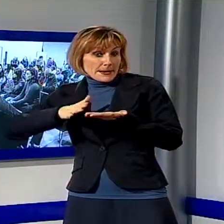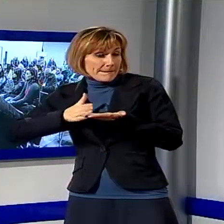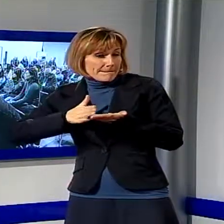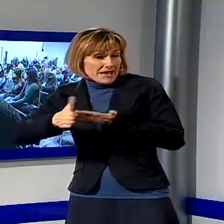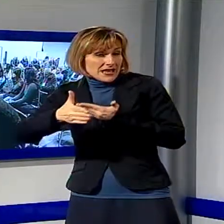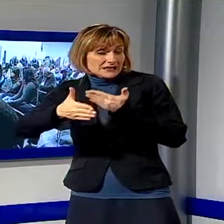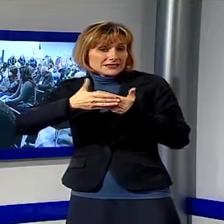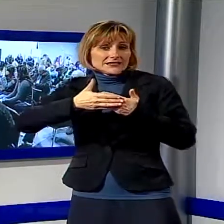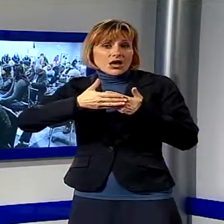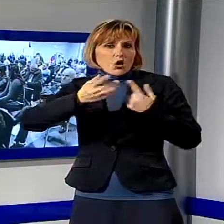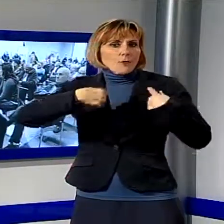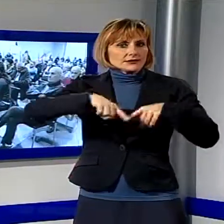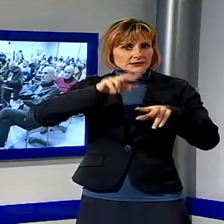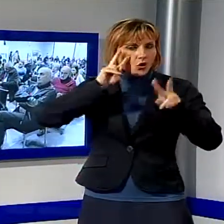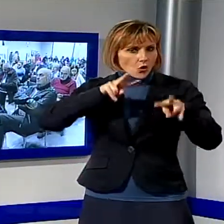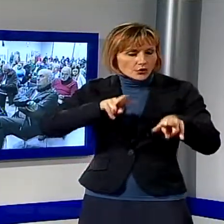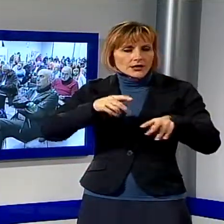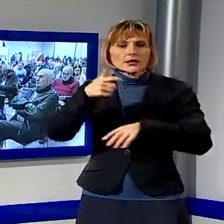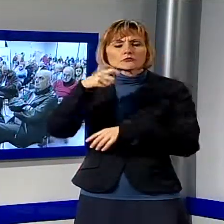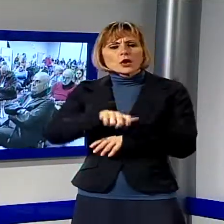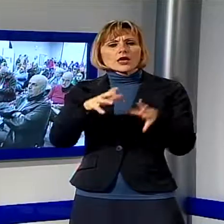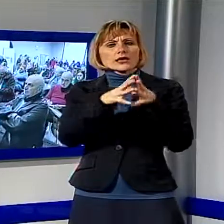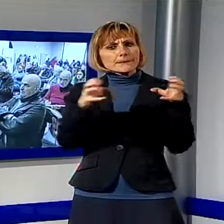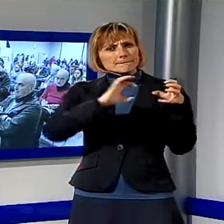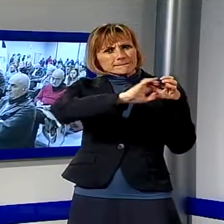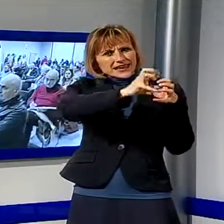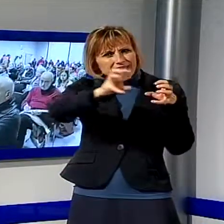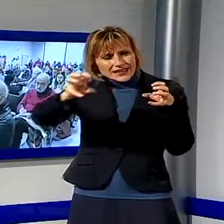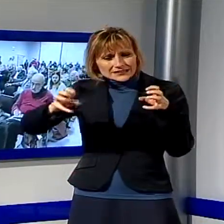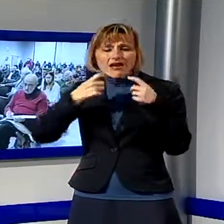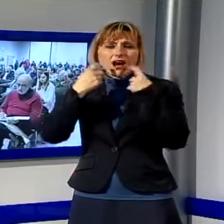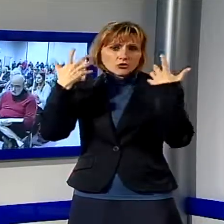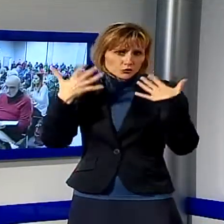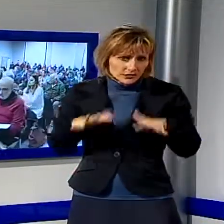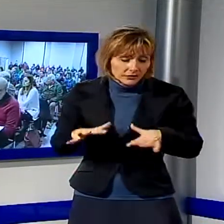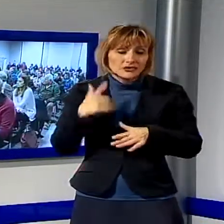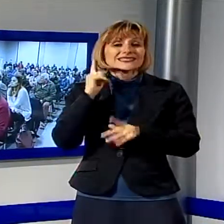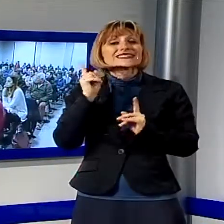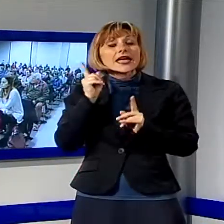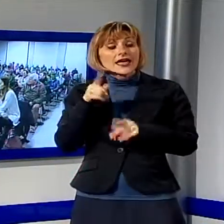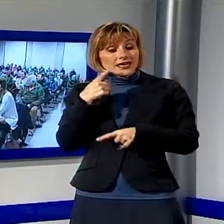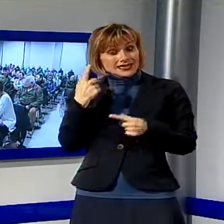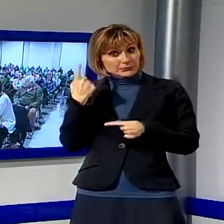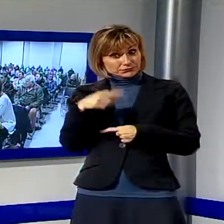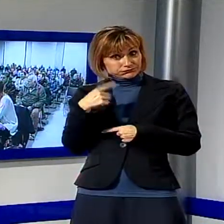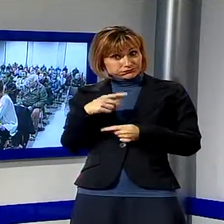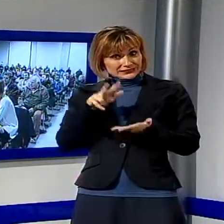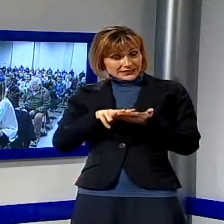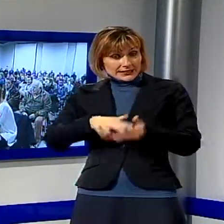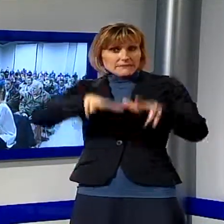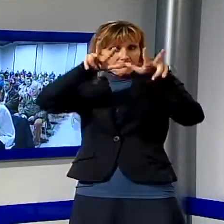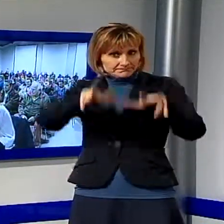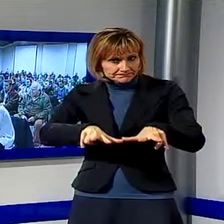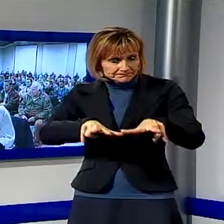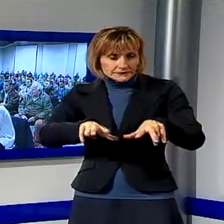essere esaminata. Le imprese del comparto hanno più riprese denunciato che se tale delibera verrà approvata renderà di fatto